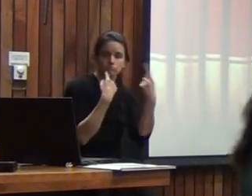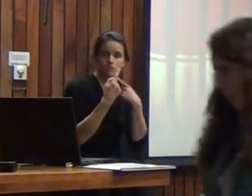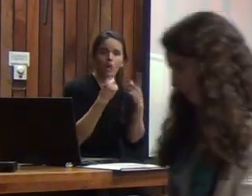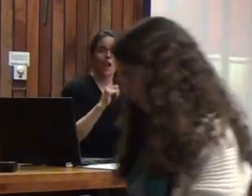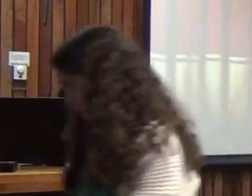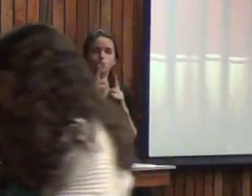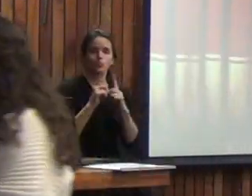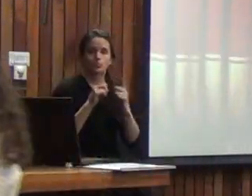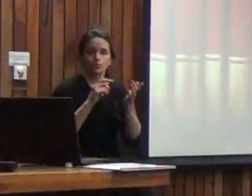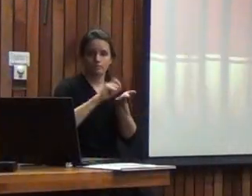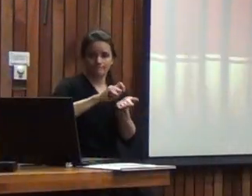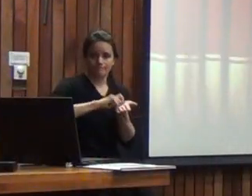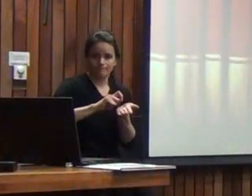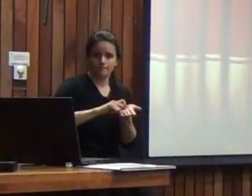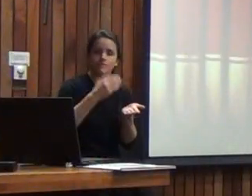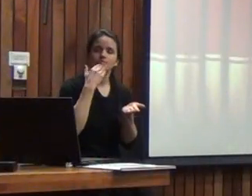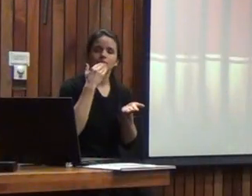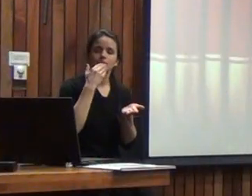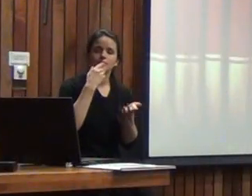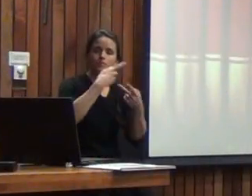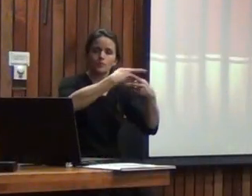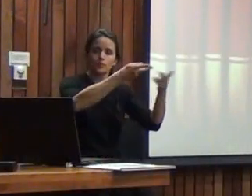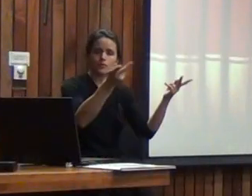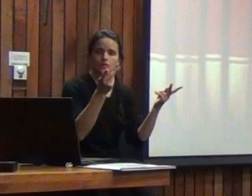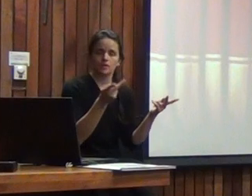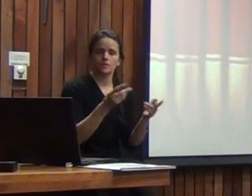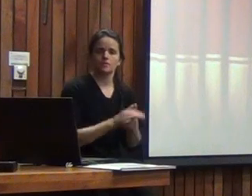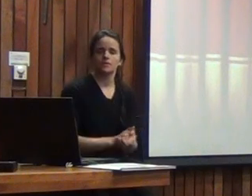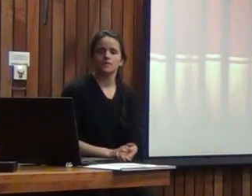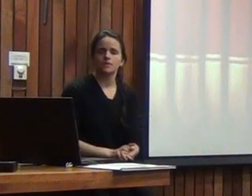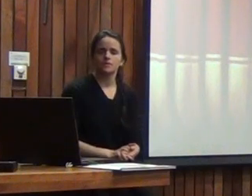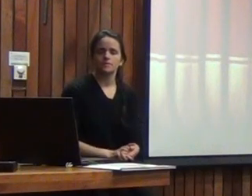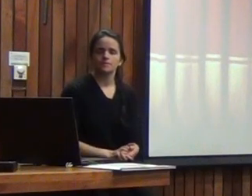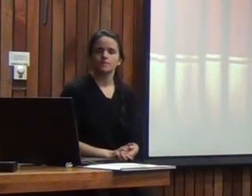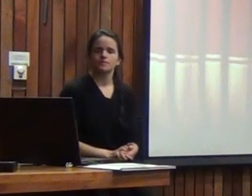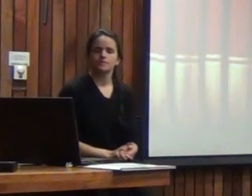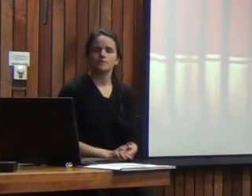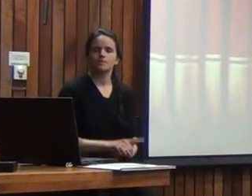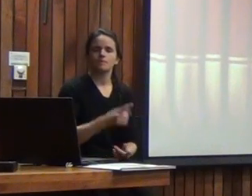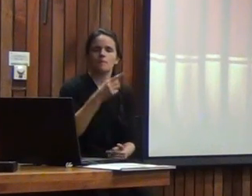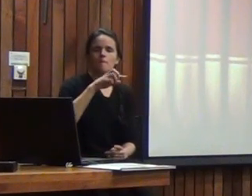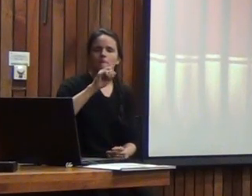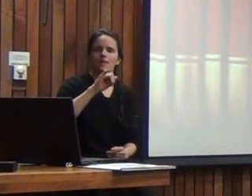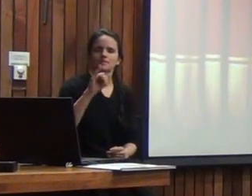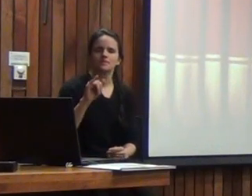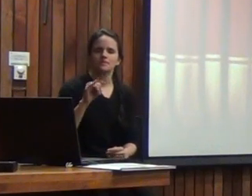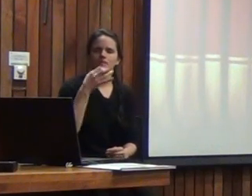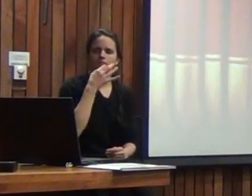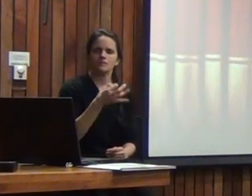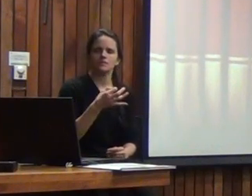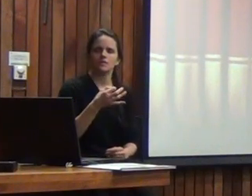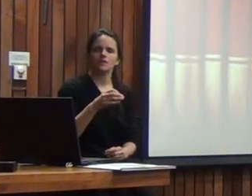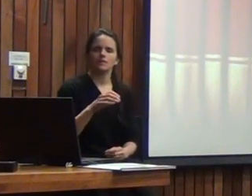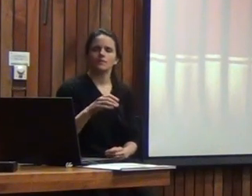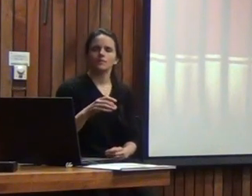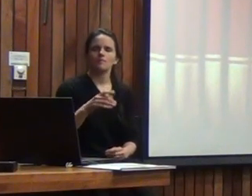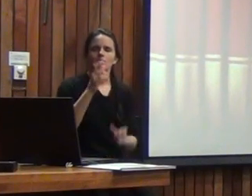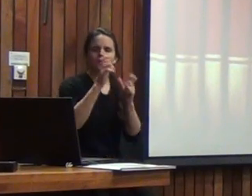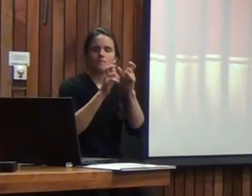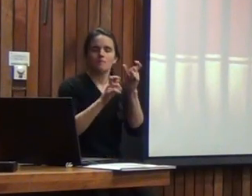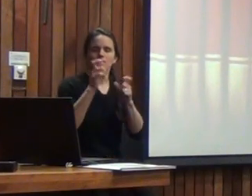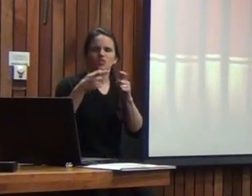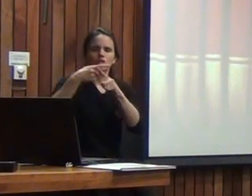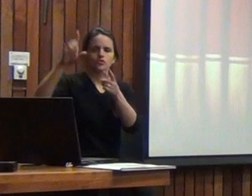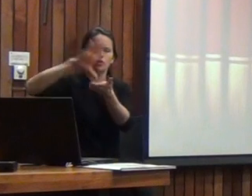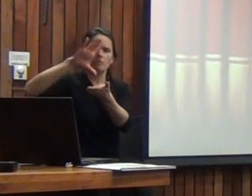llegado por aquí otras vamos a abrir al público y la primera es de Paz en relación a la población migrante dentro